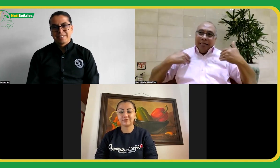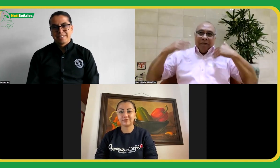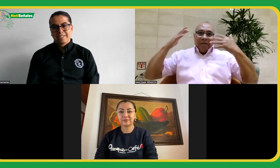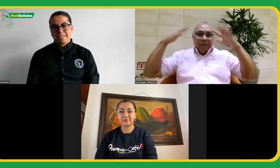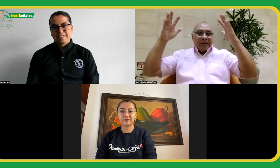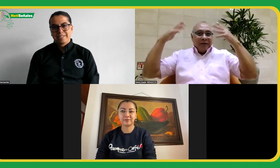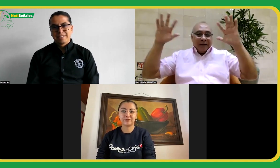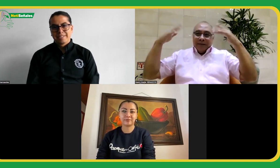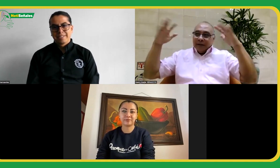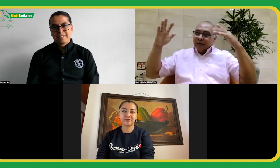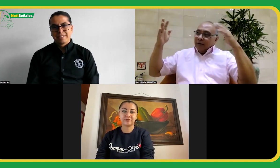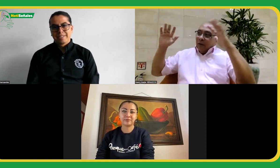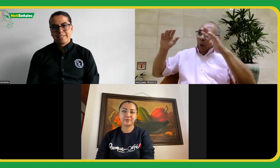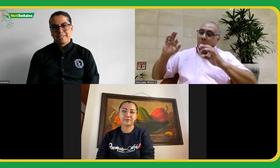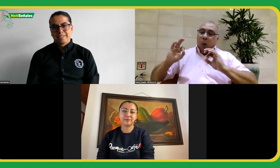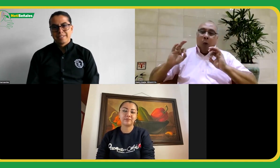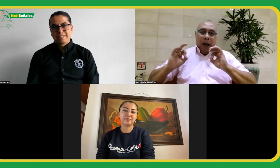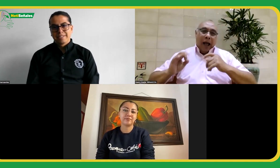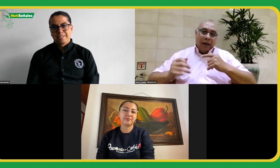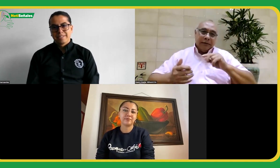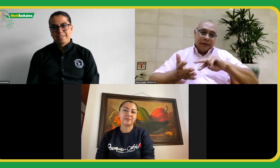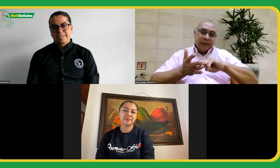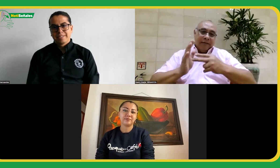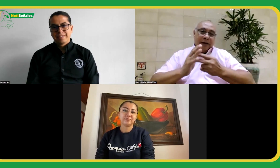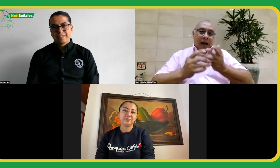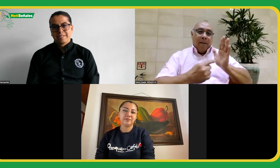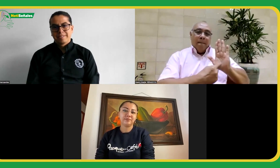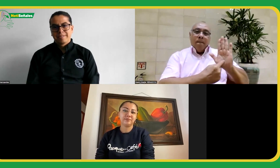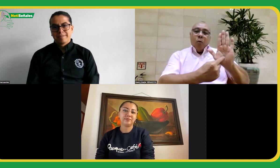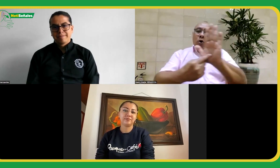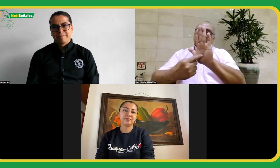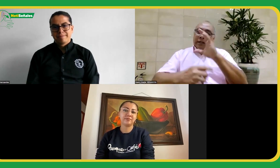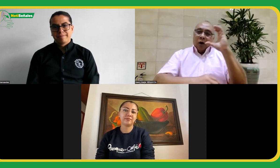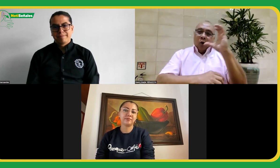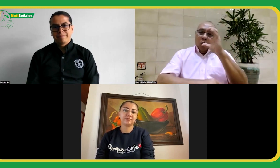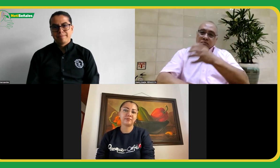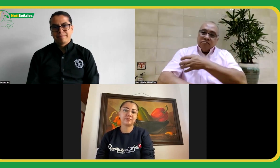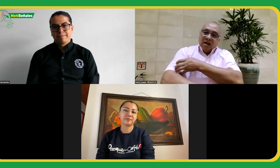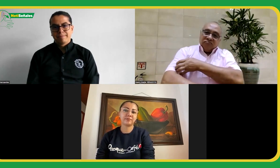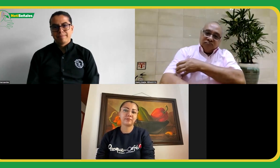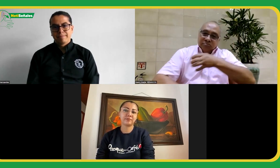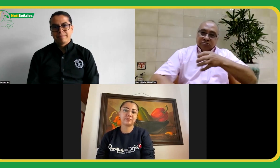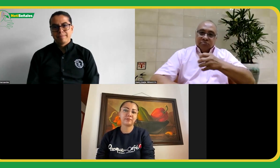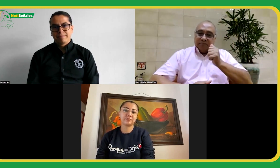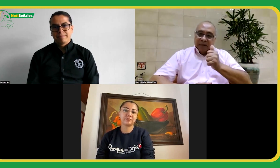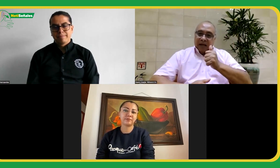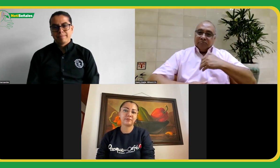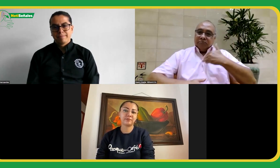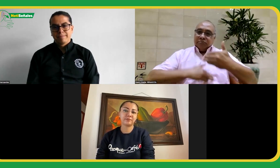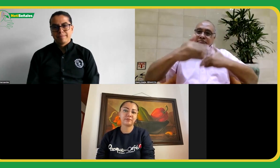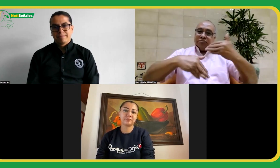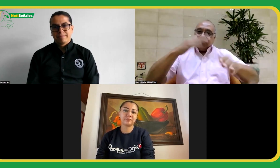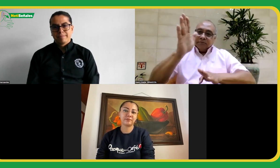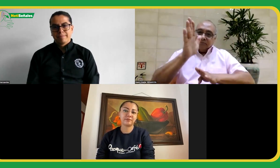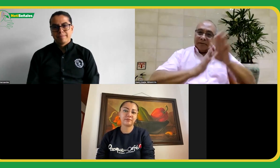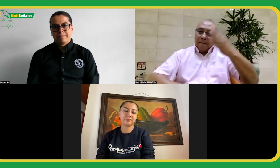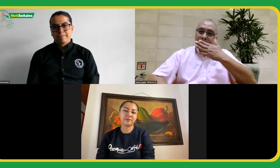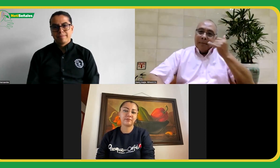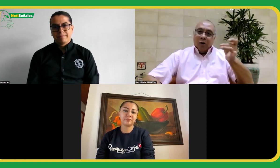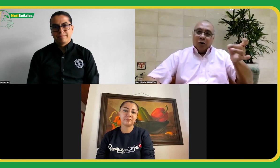modelo esto es para mostrar que Colombia se está empoderando y que estamos en un proceso de desarrollo de crecimiento incluso más que otros países